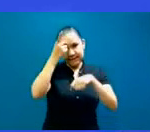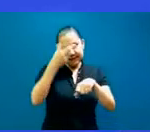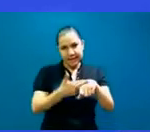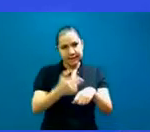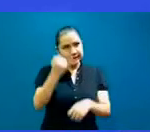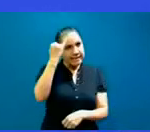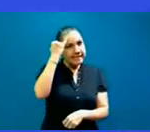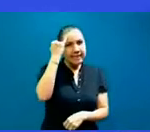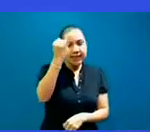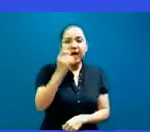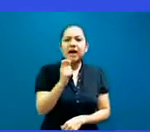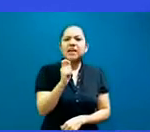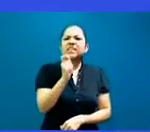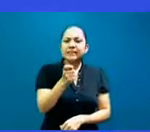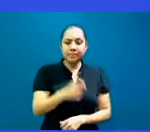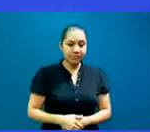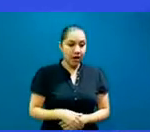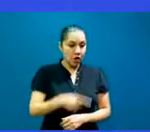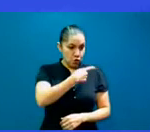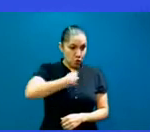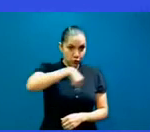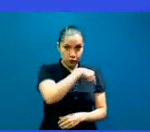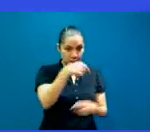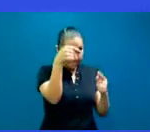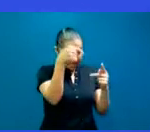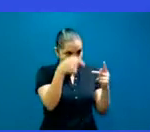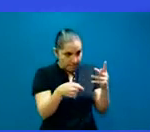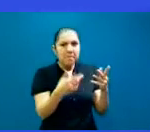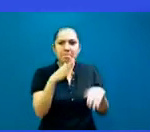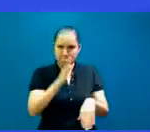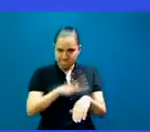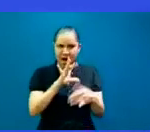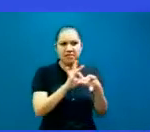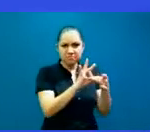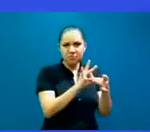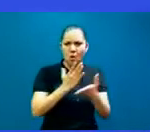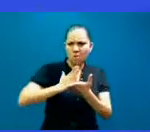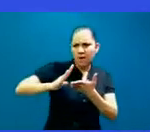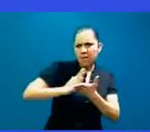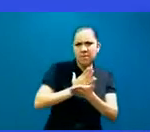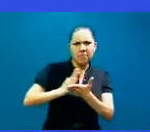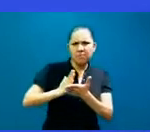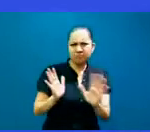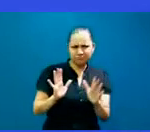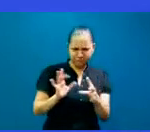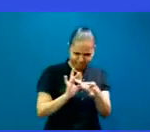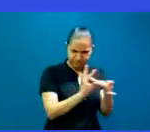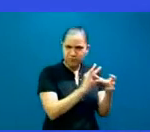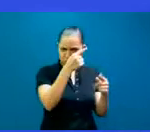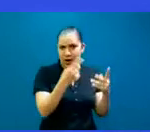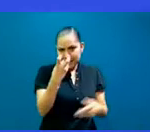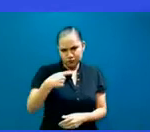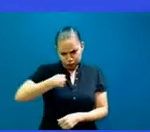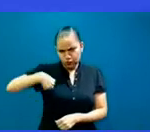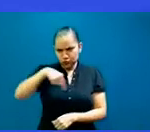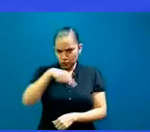más lo que nos une que lo que nos separa, pues quise hacer un acercamiento con Irma para decirle, no están solos, o ustedes son intérpretes, son